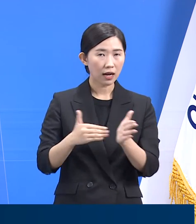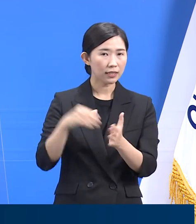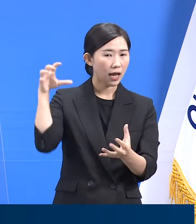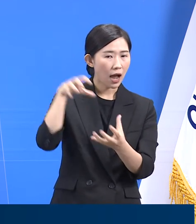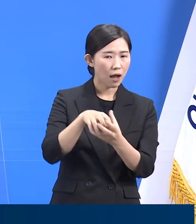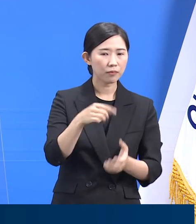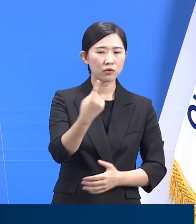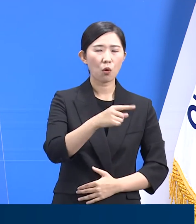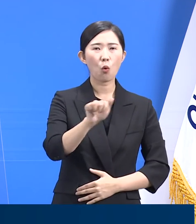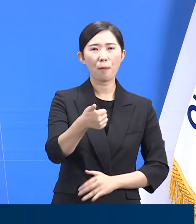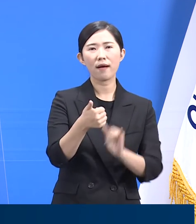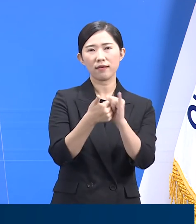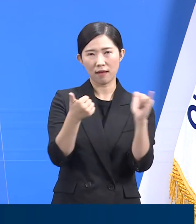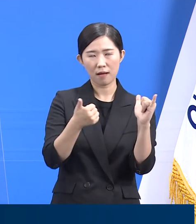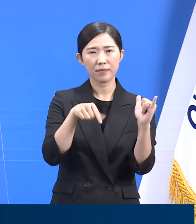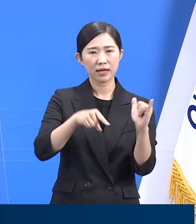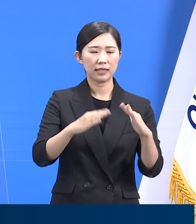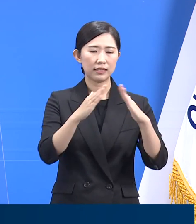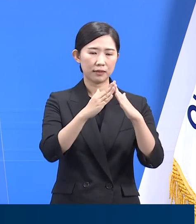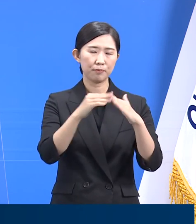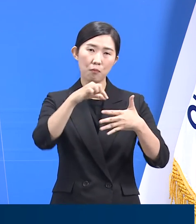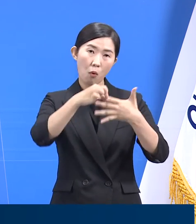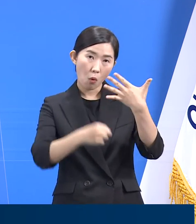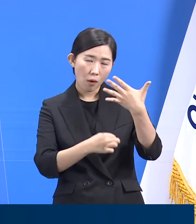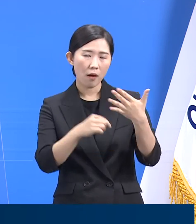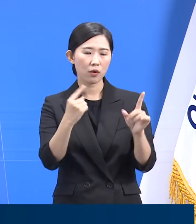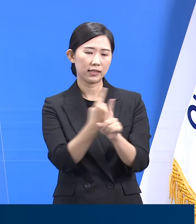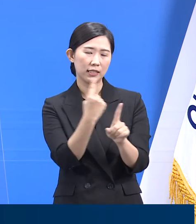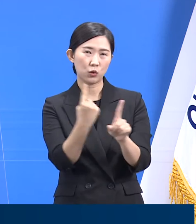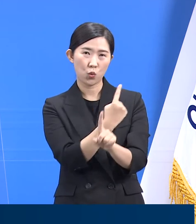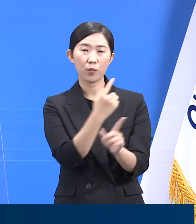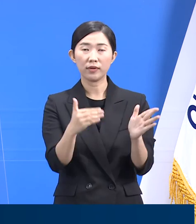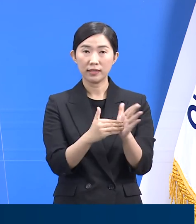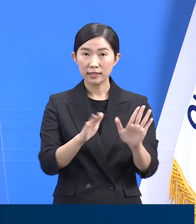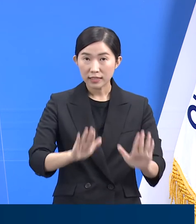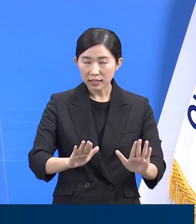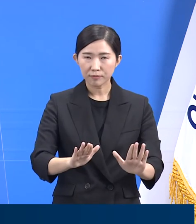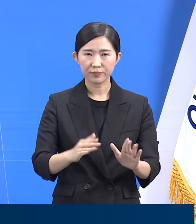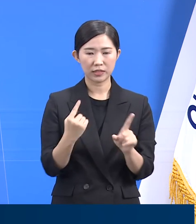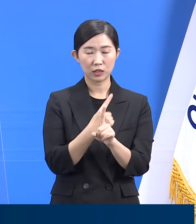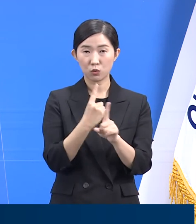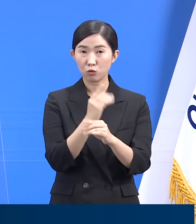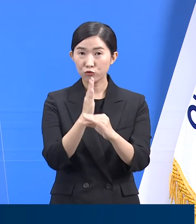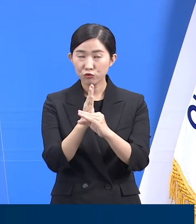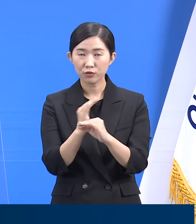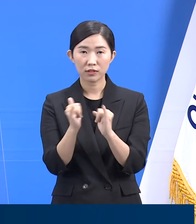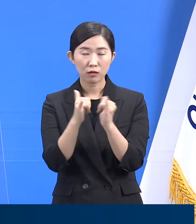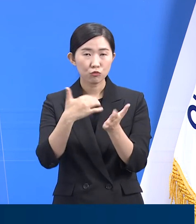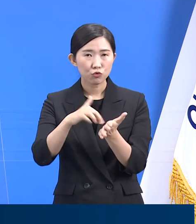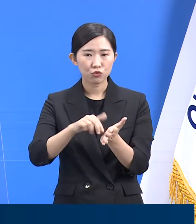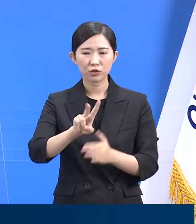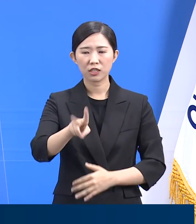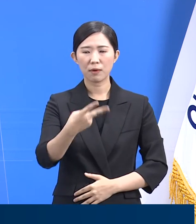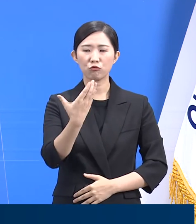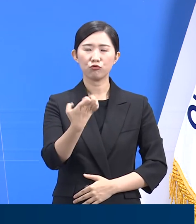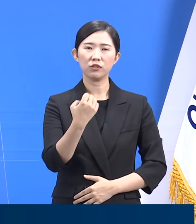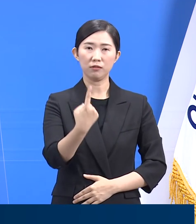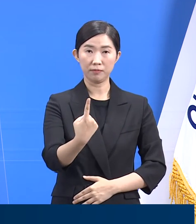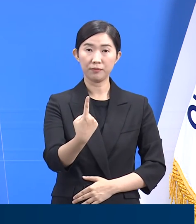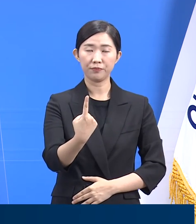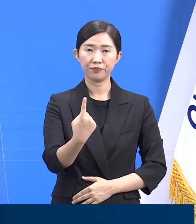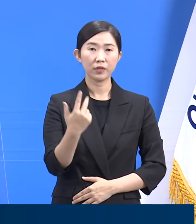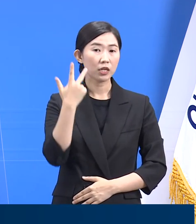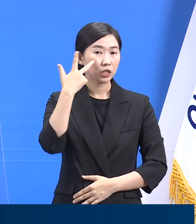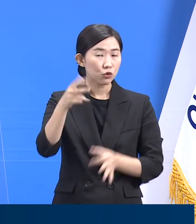프로그램을 활용하여 관리를 받았으며 현재 진행 중인 자가치료 프로그램 인원은 291명입니다. 지난 1주간